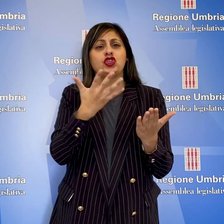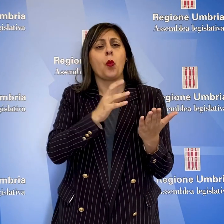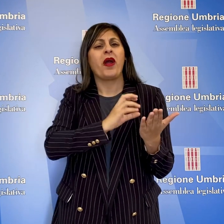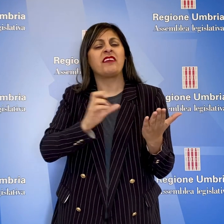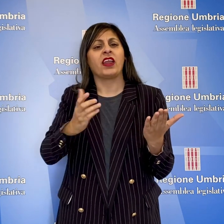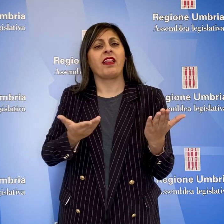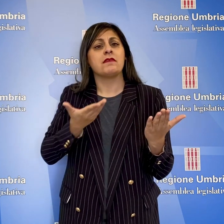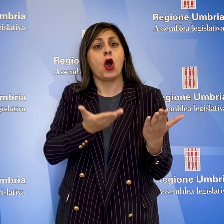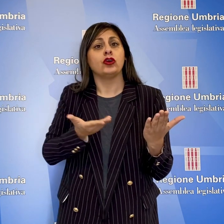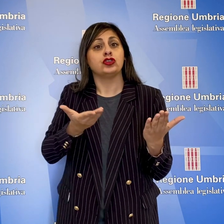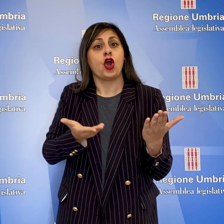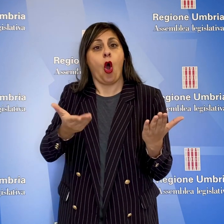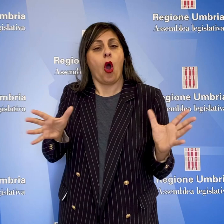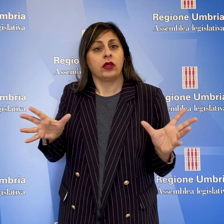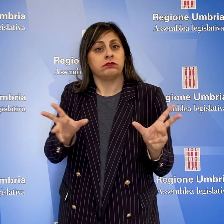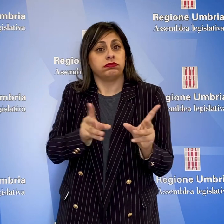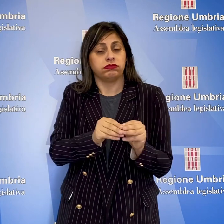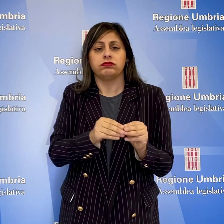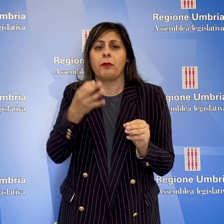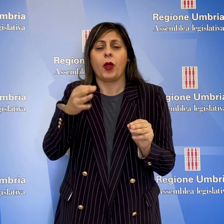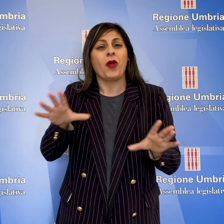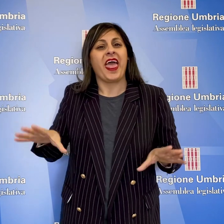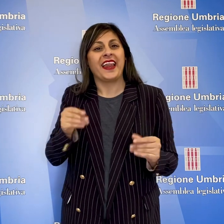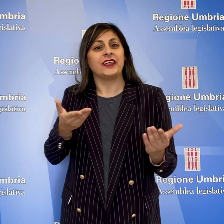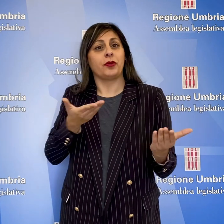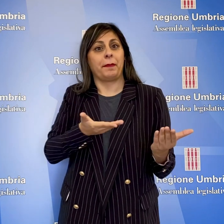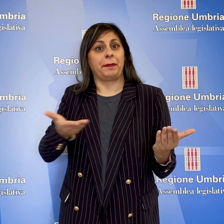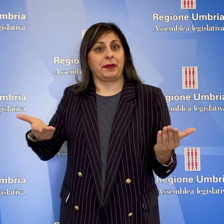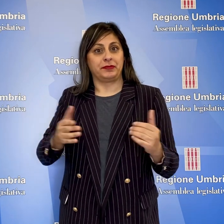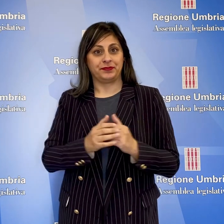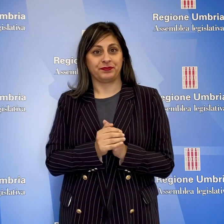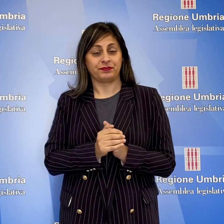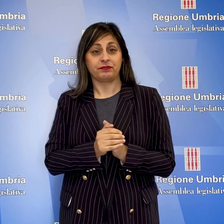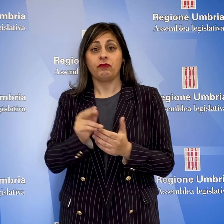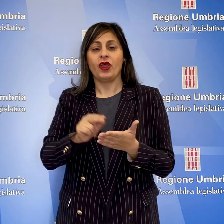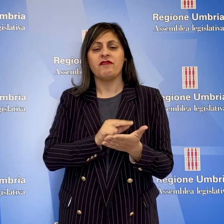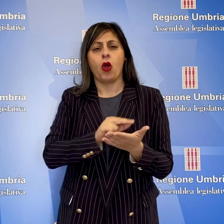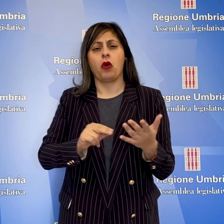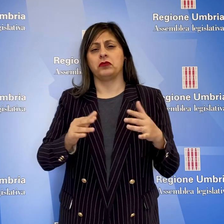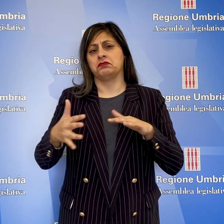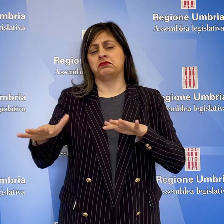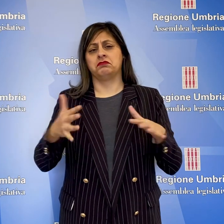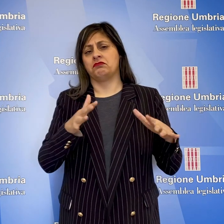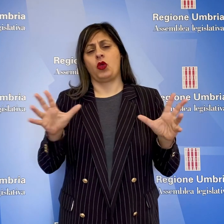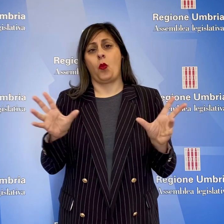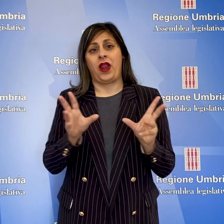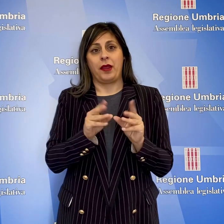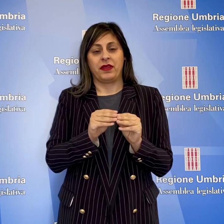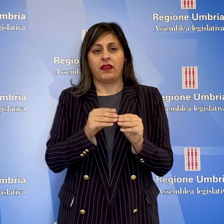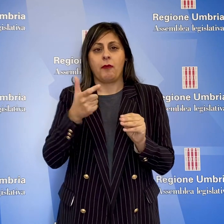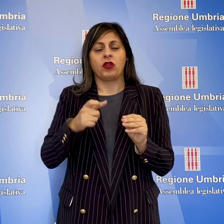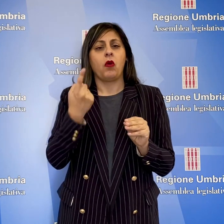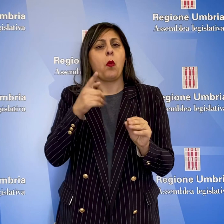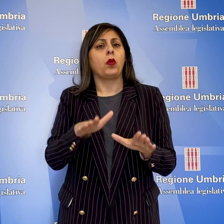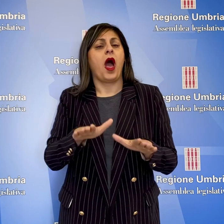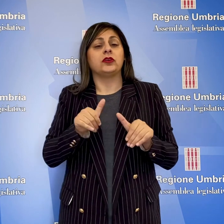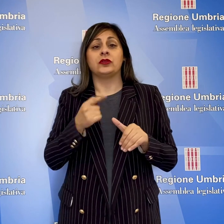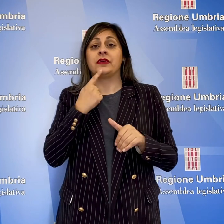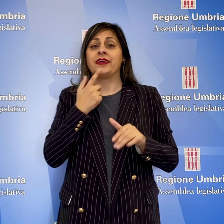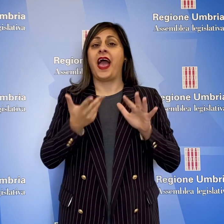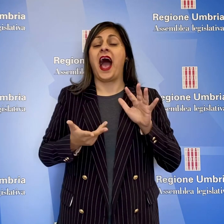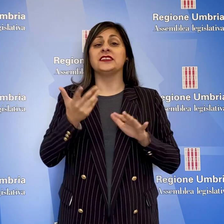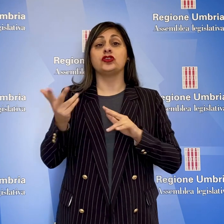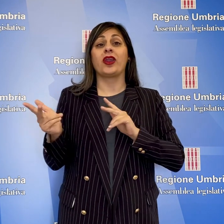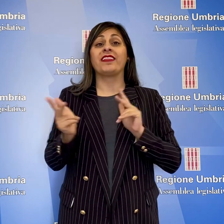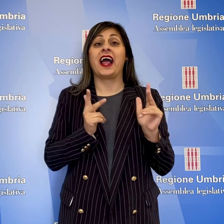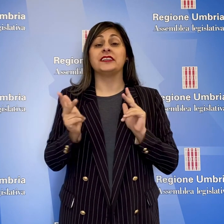cinque differenti mozioni presentate in apertura di seduta. Il voto è stato pressoché unanime, vista la sola astensione